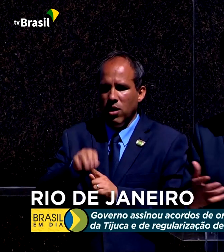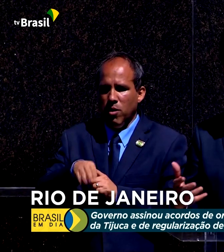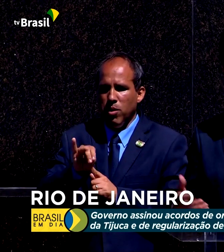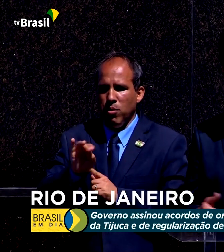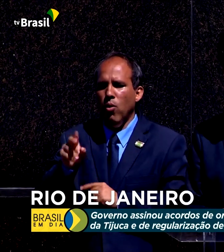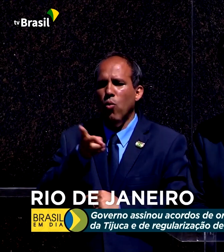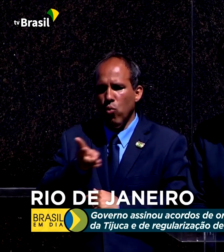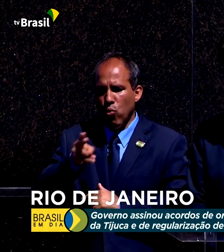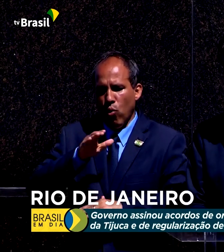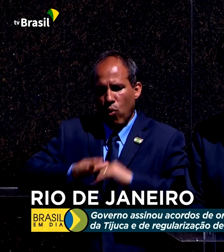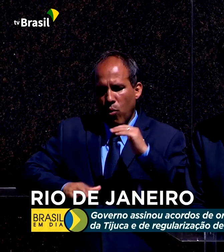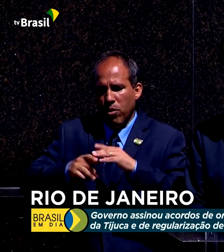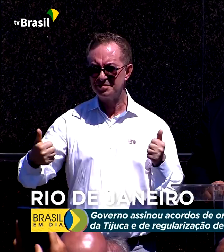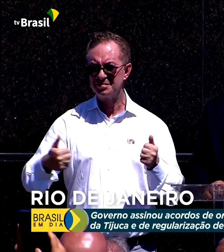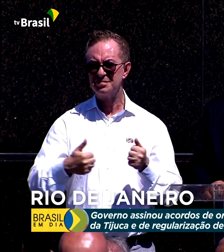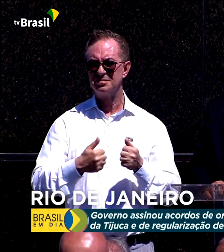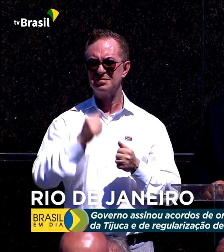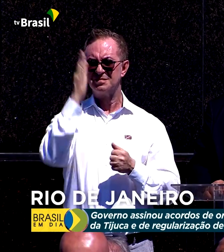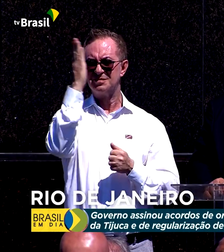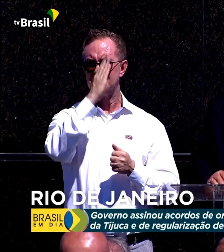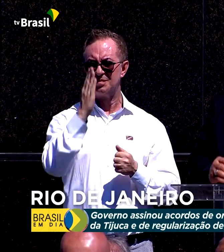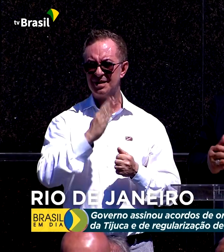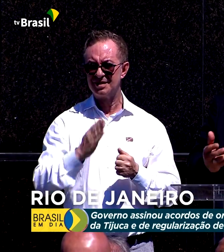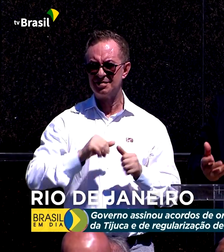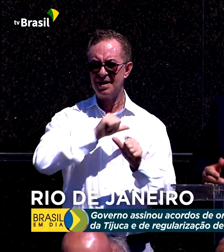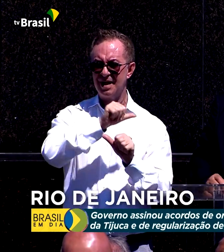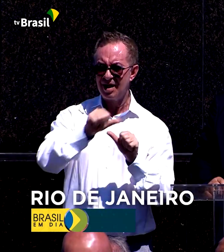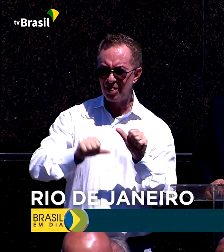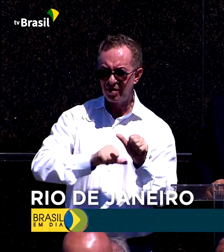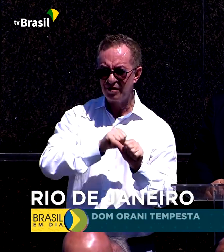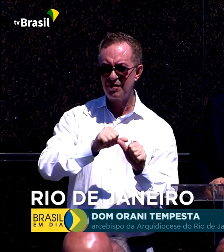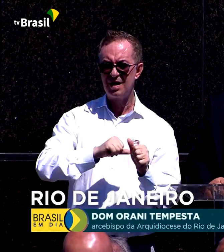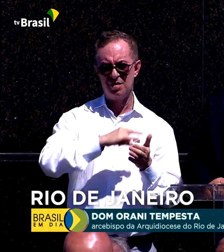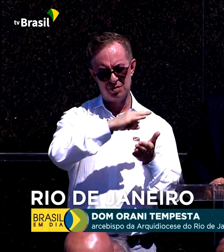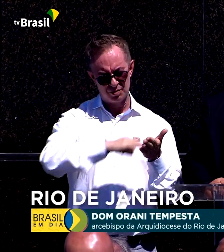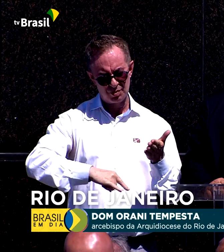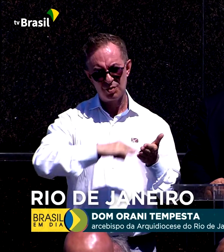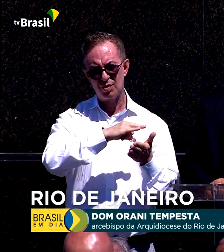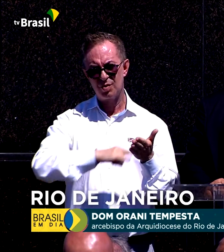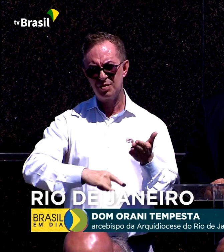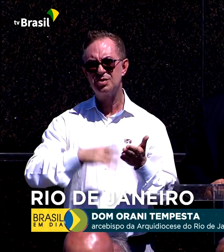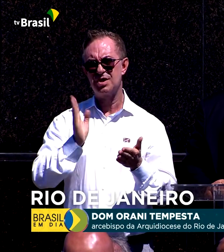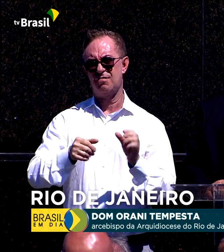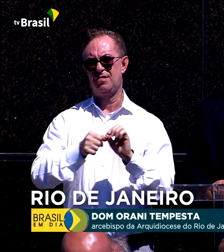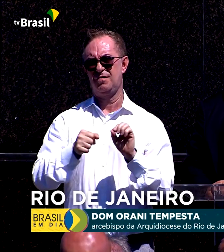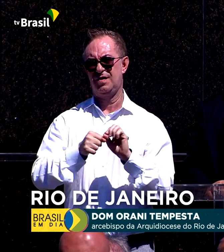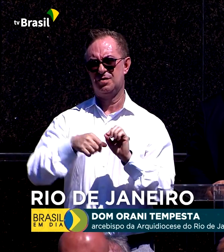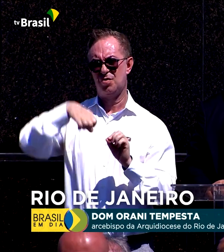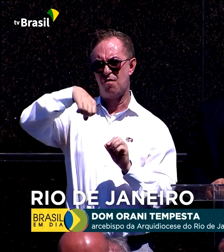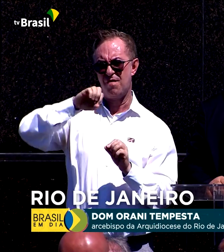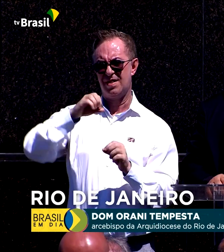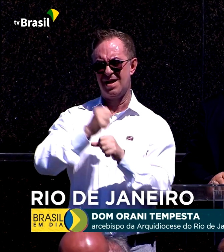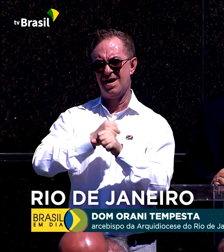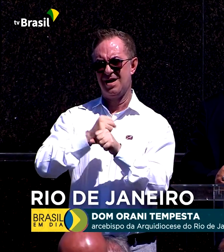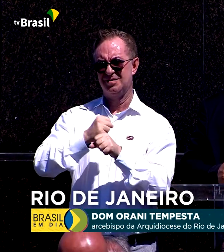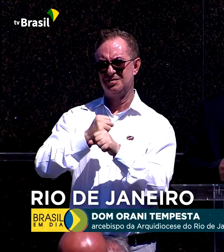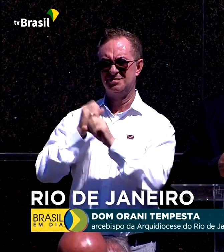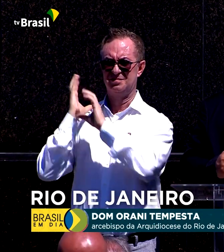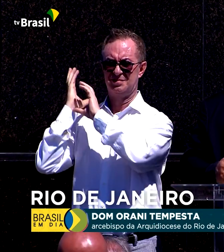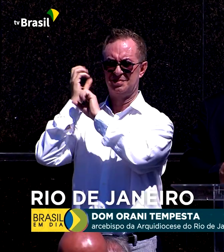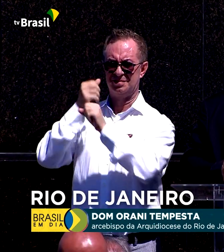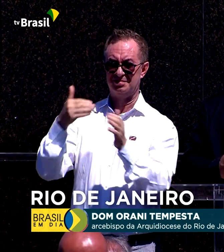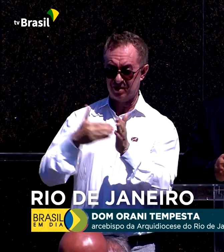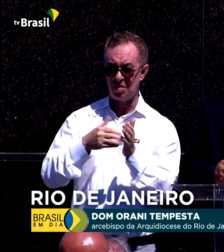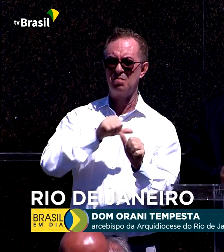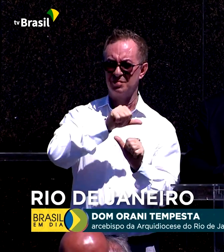competência de administrar o parque. É importante renovar aquilo que foi feito há mais de 90 anos e com as